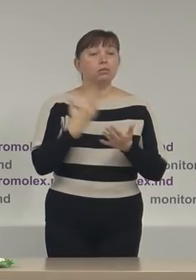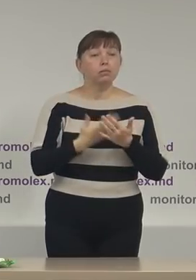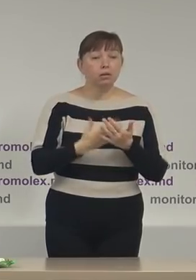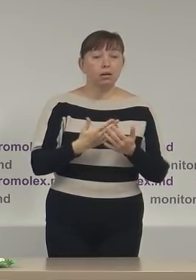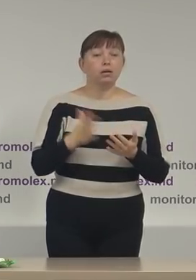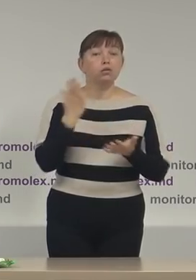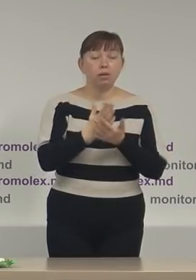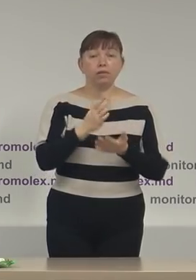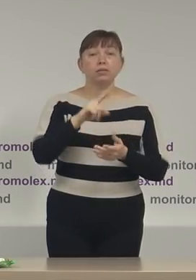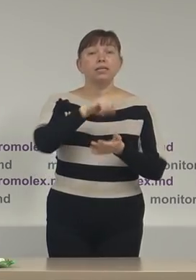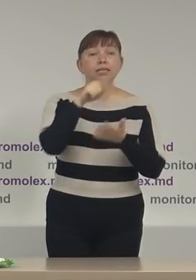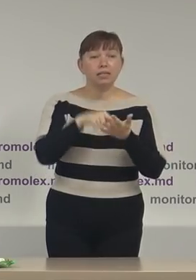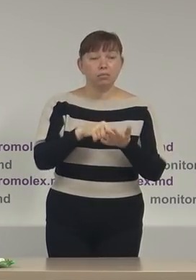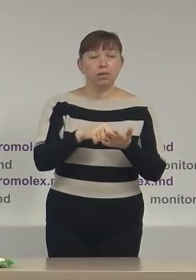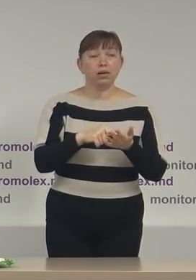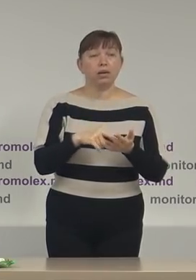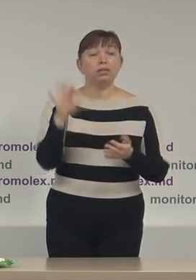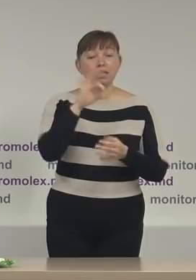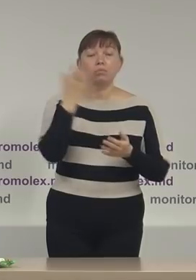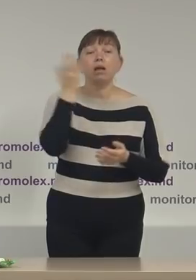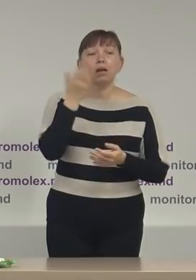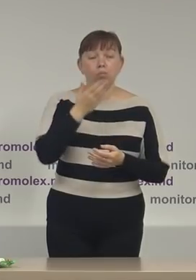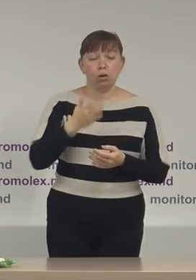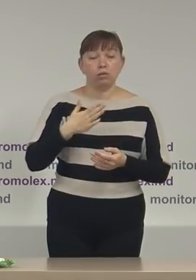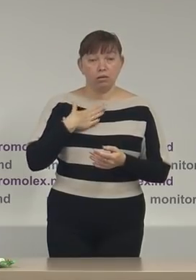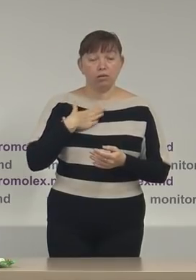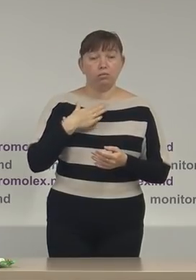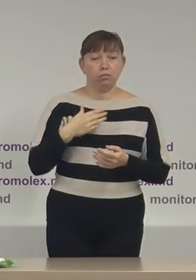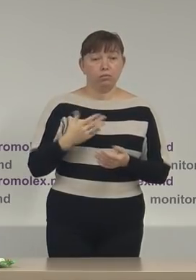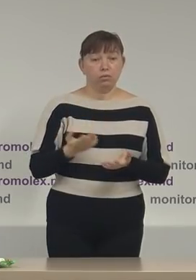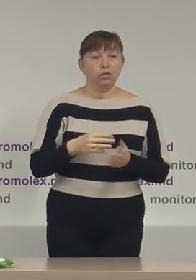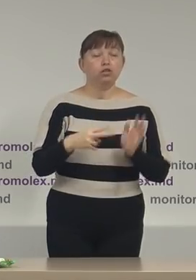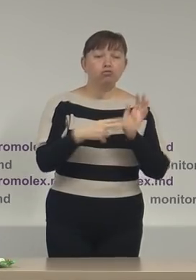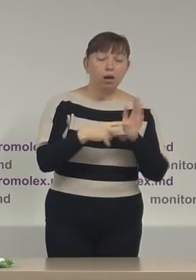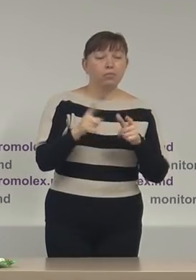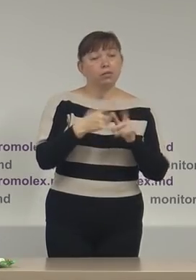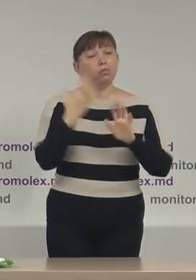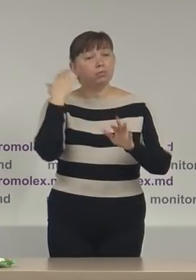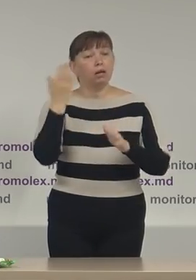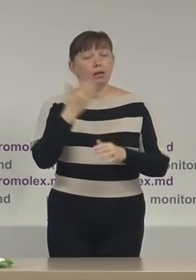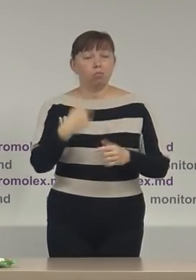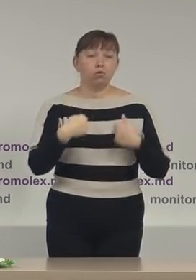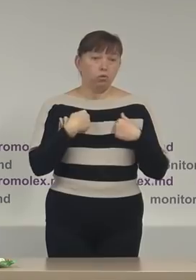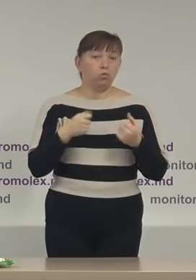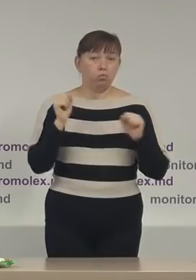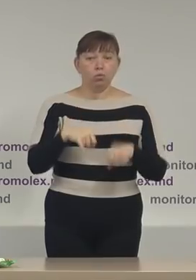sunt întrebări vis-a-vis de raportele Promolex sau raportul numărul 7 Promolex eu